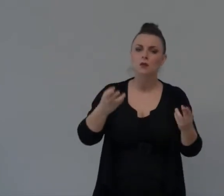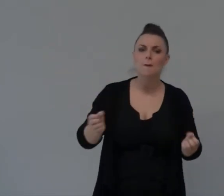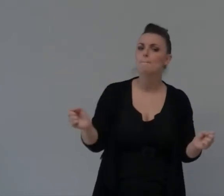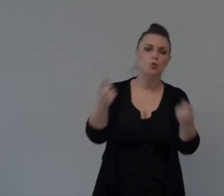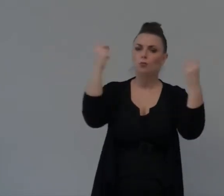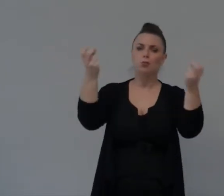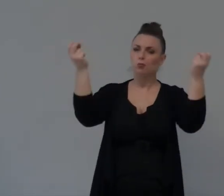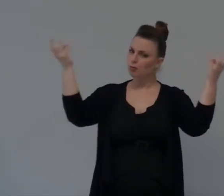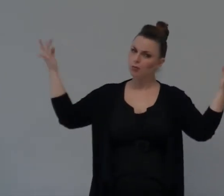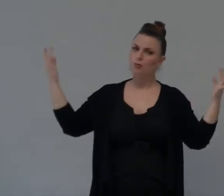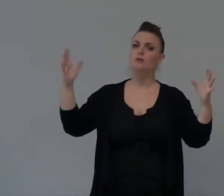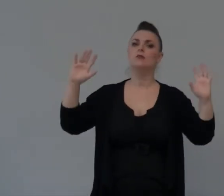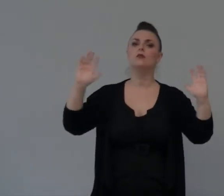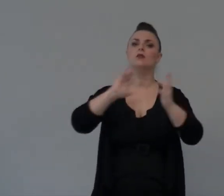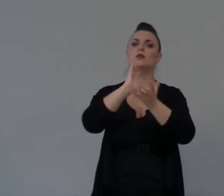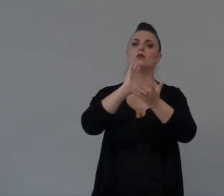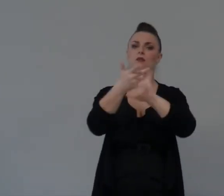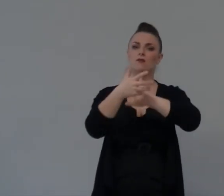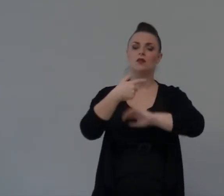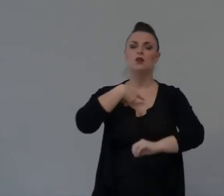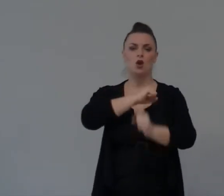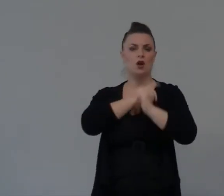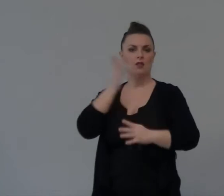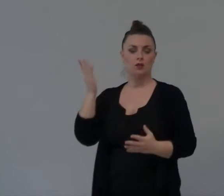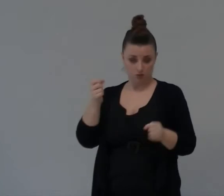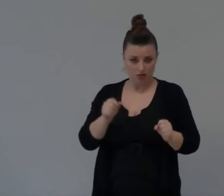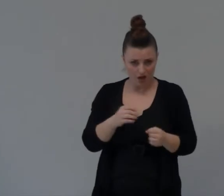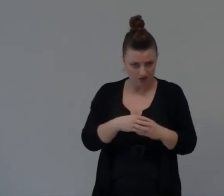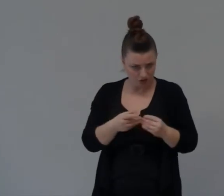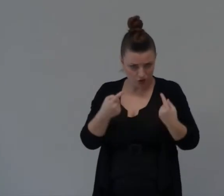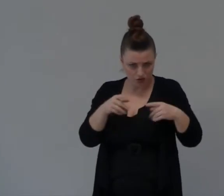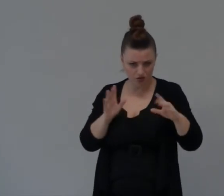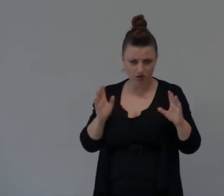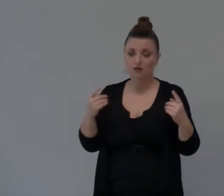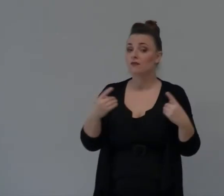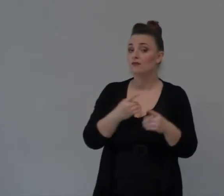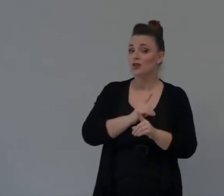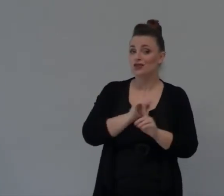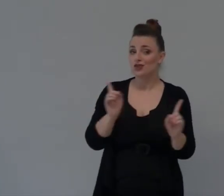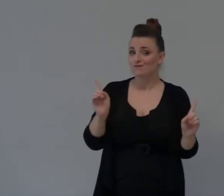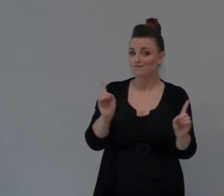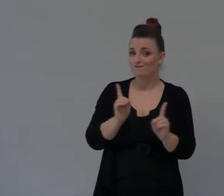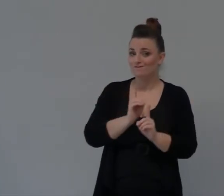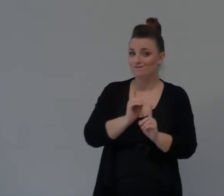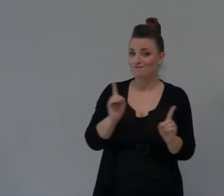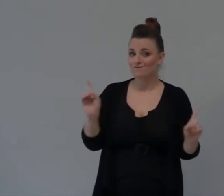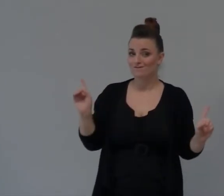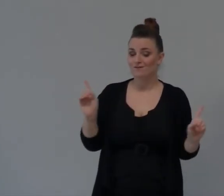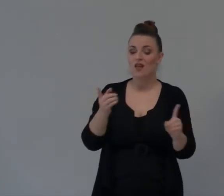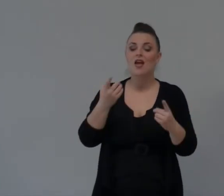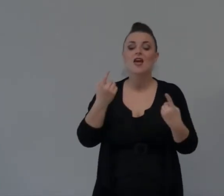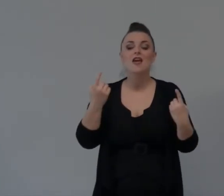Automatico Lui Poteva Farlo Gesù Avrebbe Voluto Renderci Come Schiavi Così Sarebbe Stessa